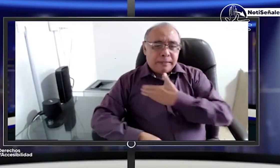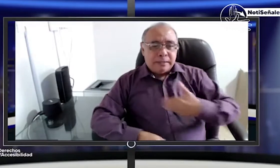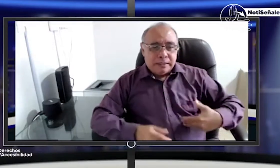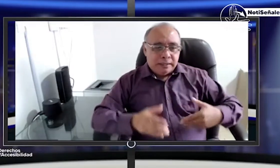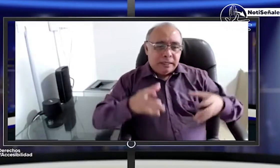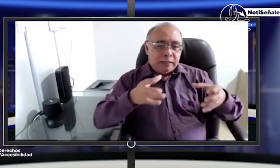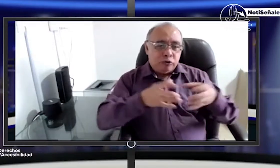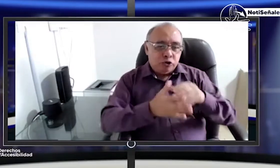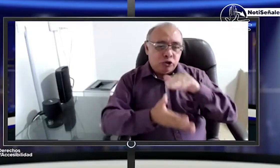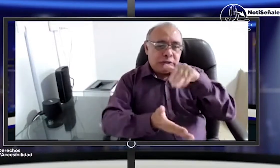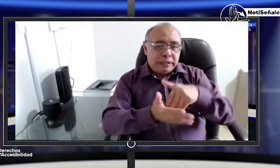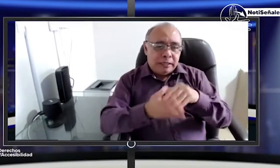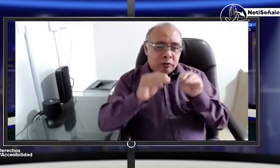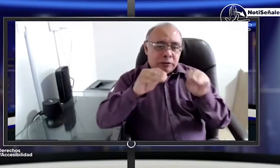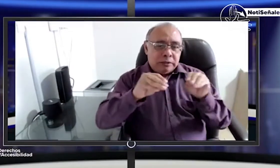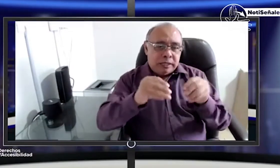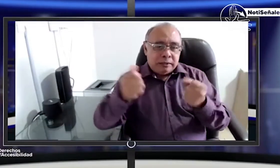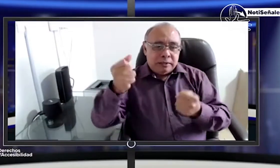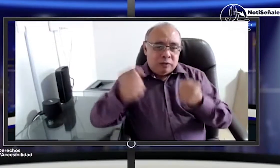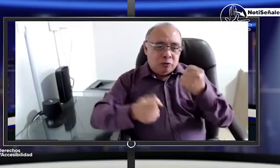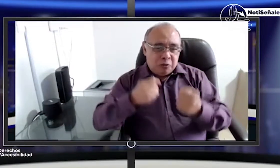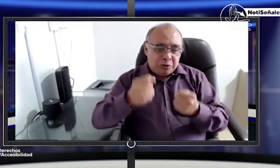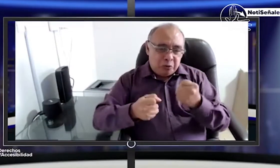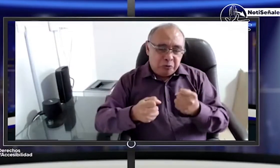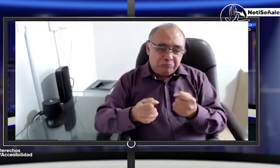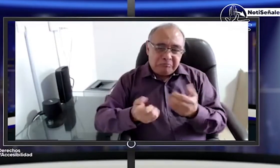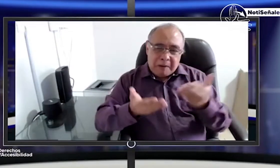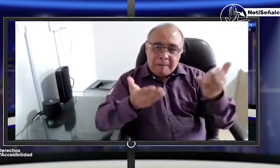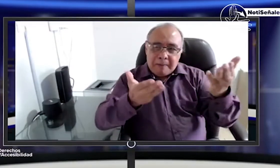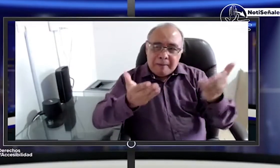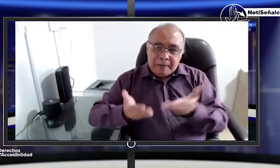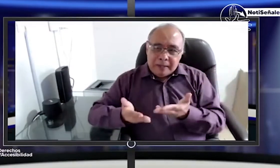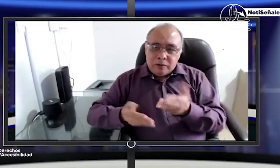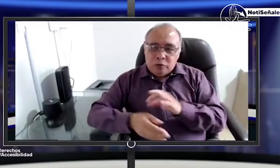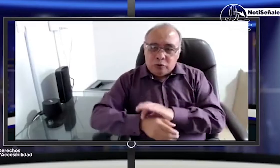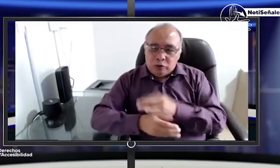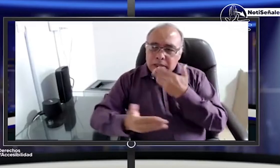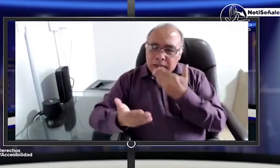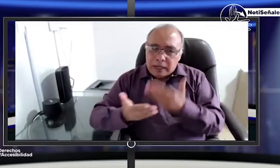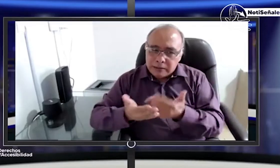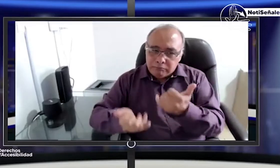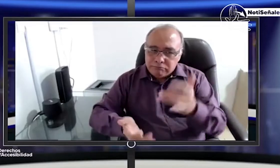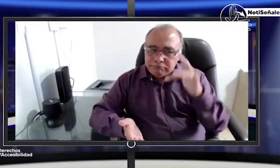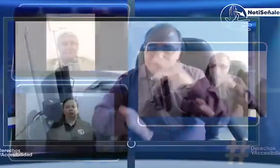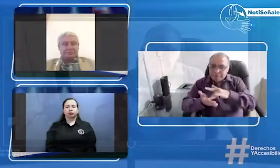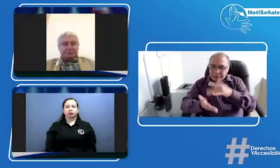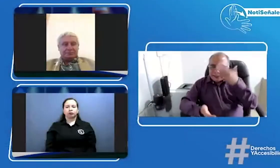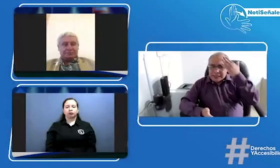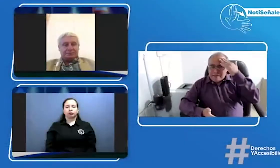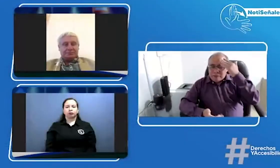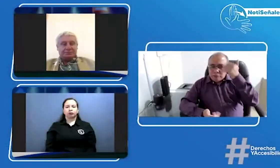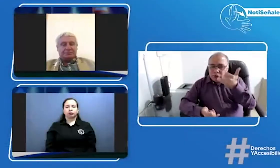José Alveiro Cárdenas él es el presidente de CEACOL doctor Alveiro